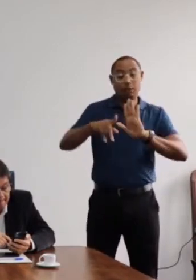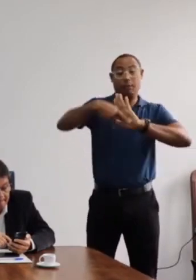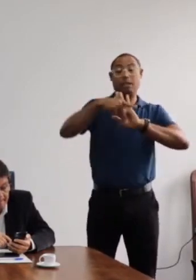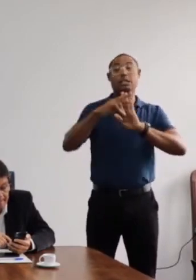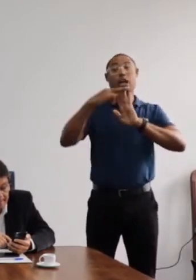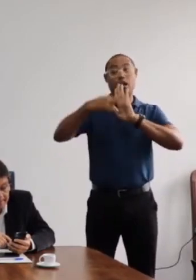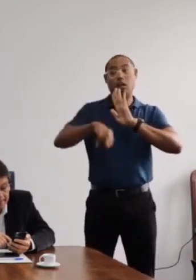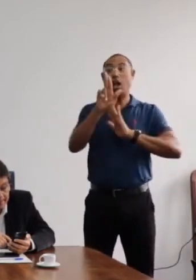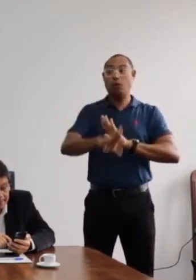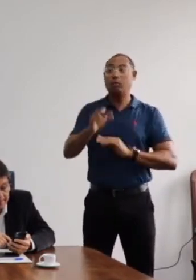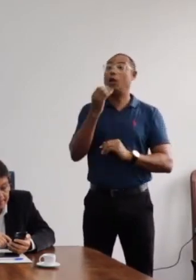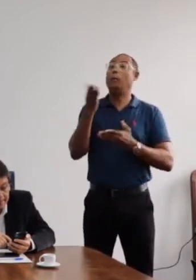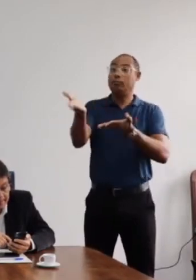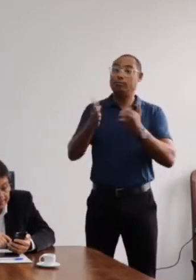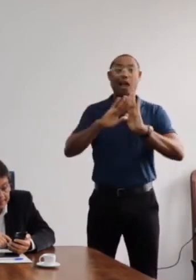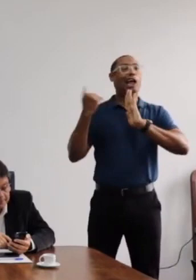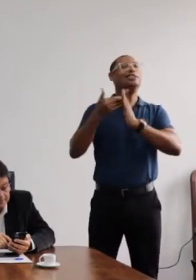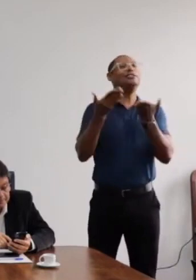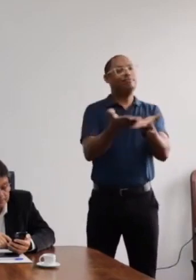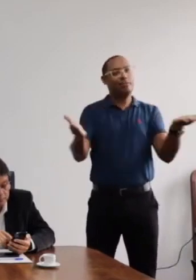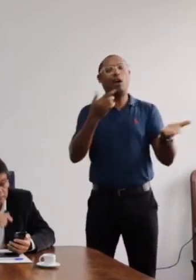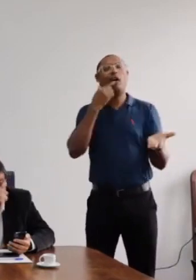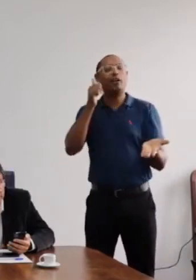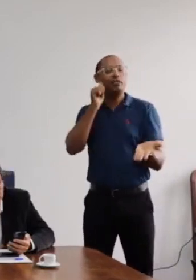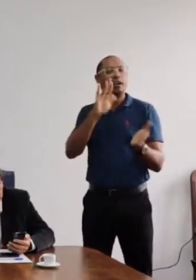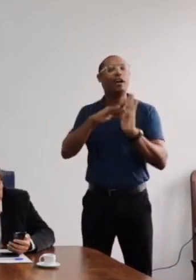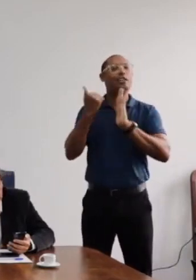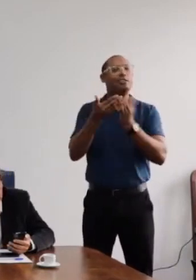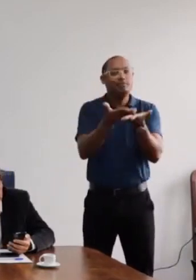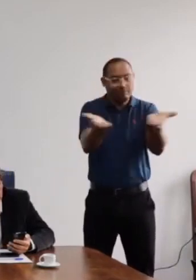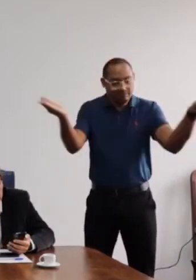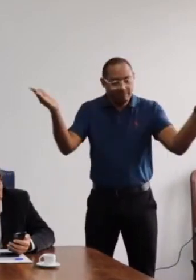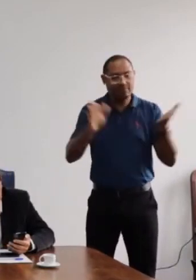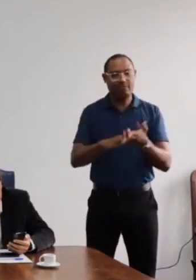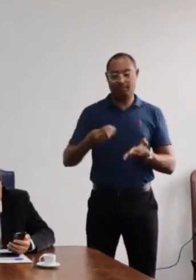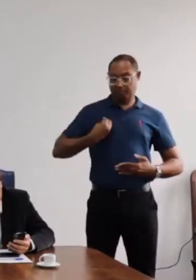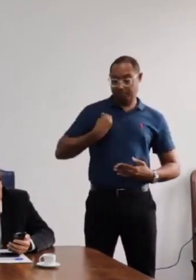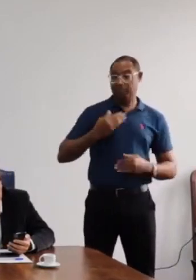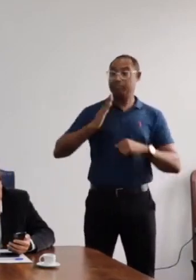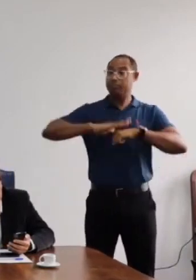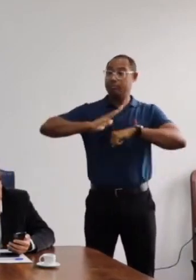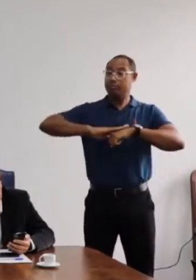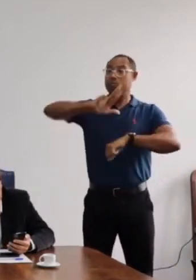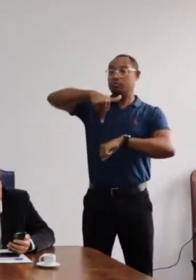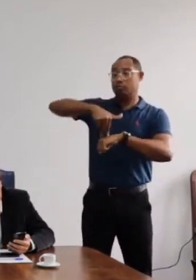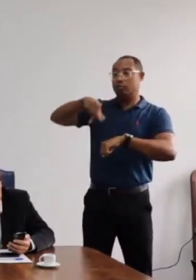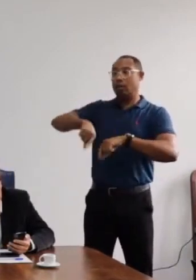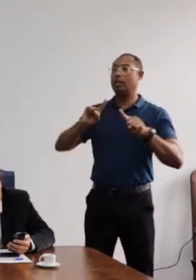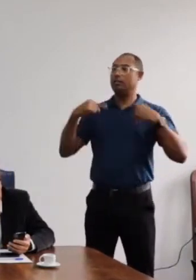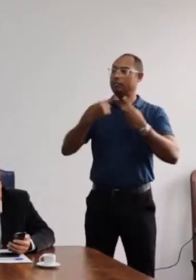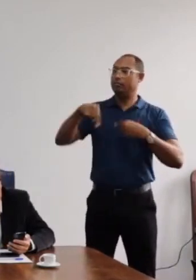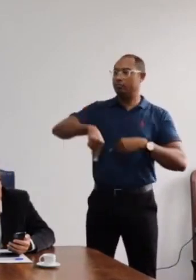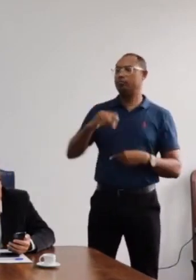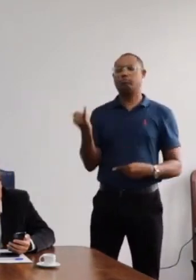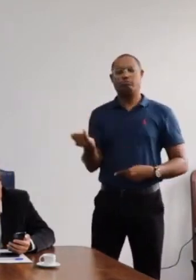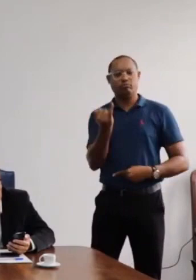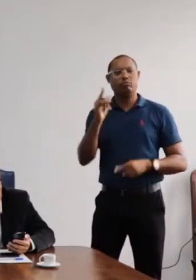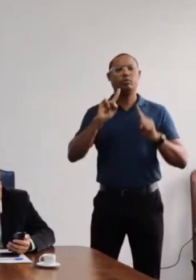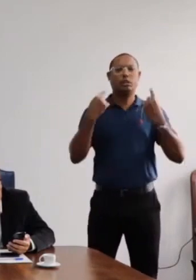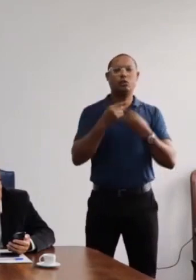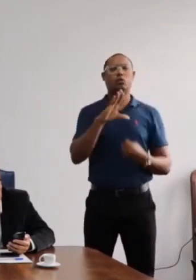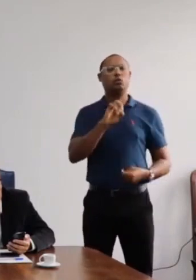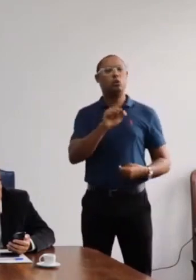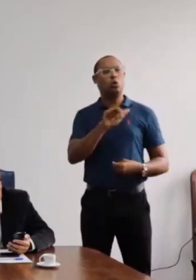Queria desejar boas-vindas a todos e todas que comparecem a essa sessão extraordinária do